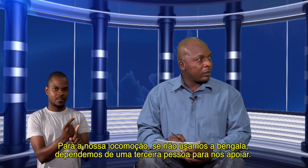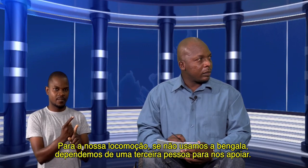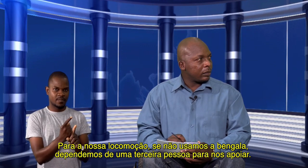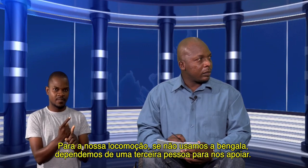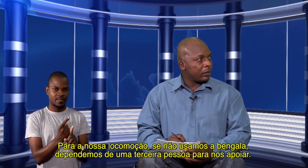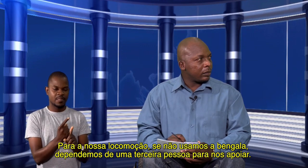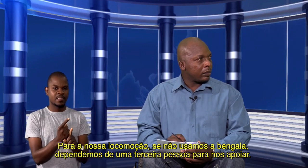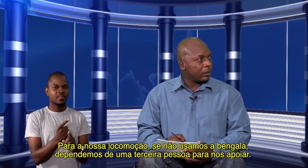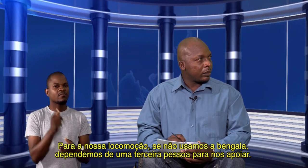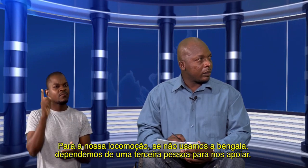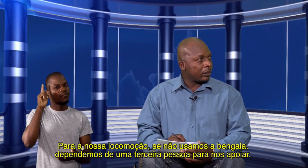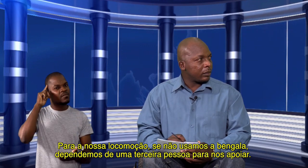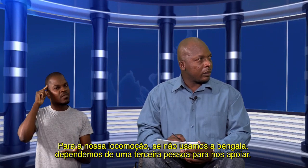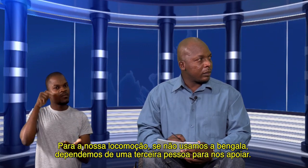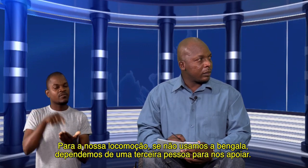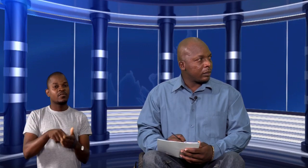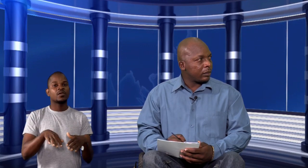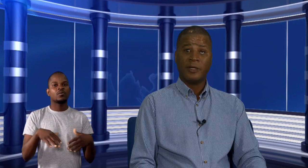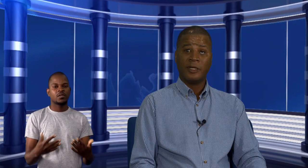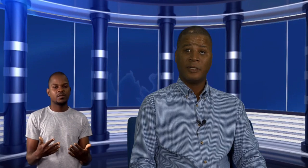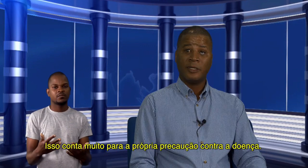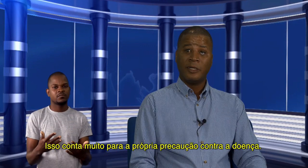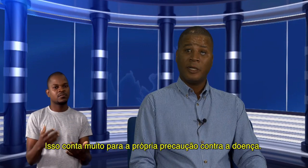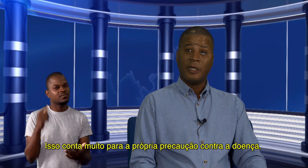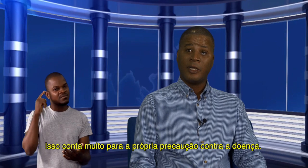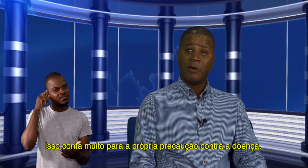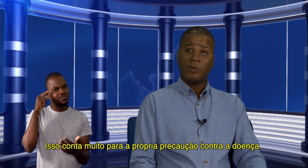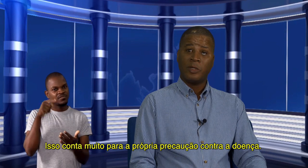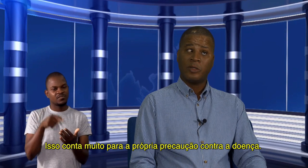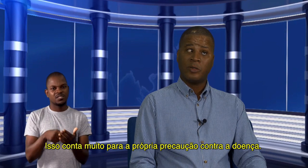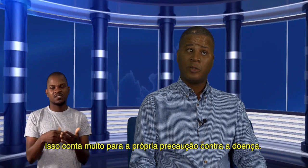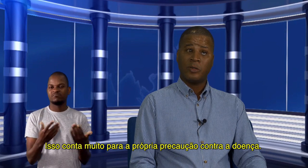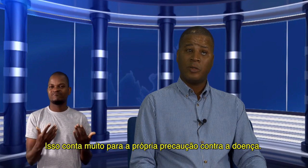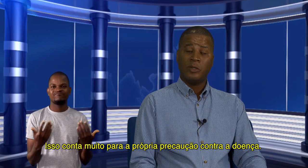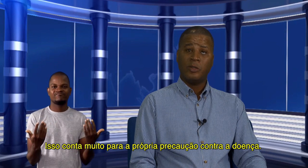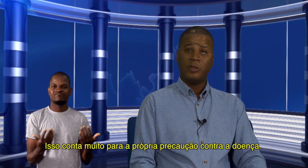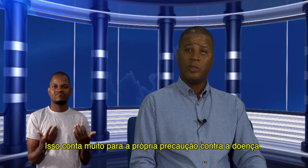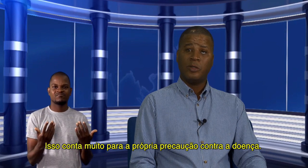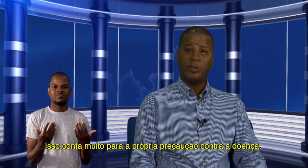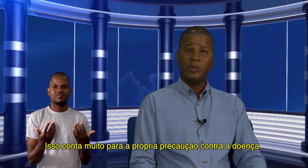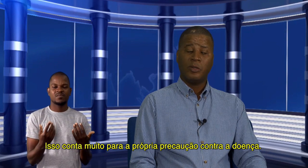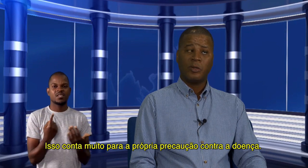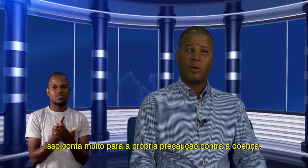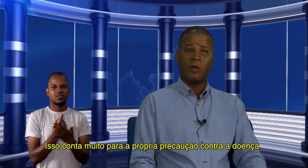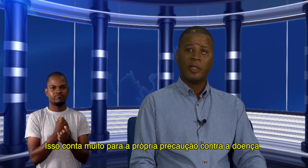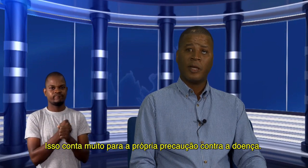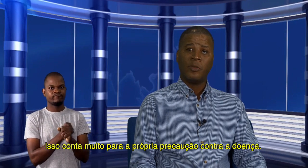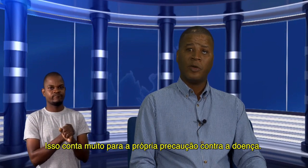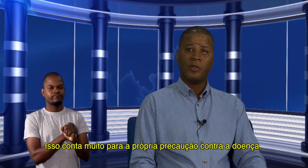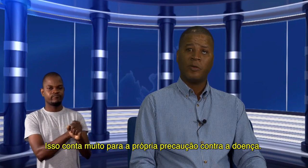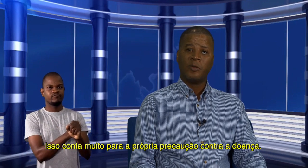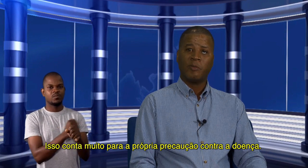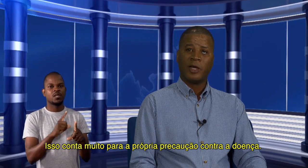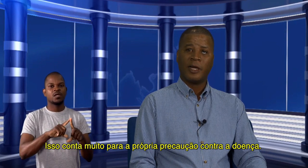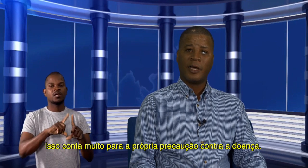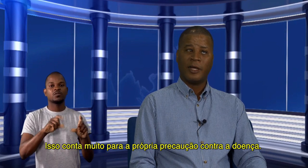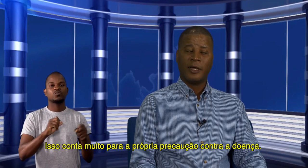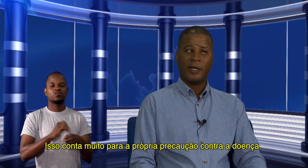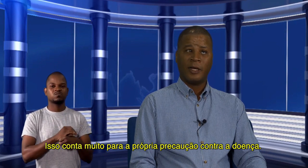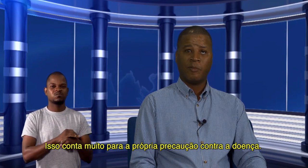segunda pessoa para nos apoiar nela, não é? Então, isso conta muito para a